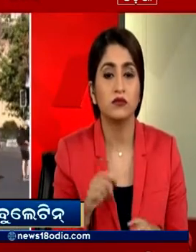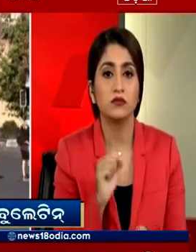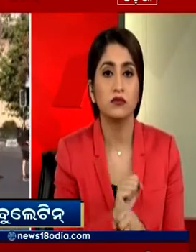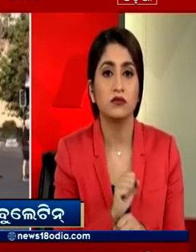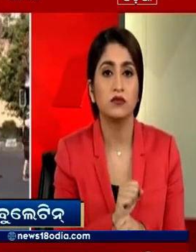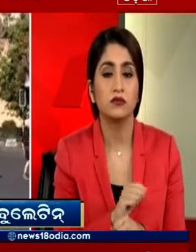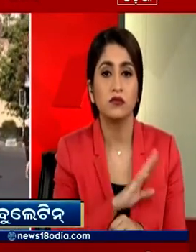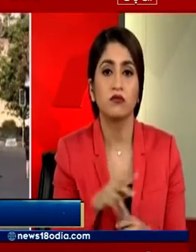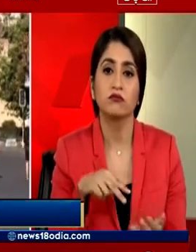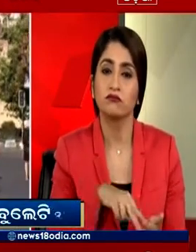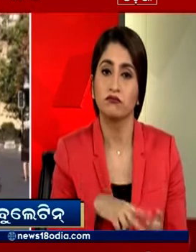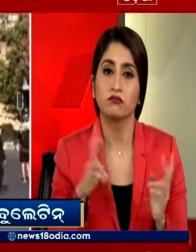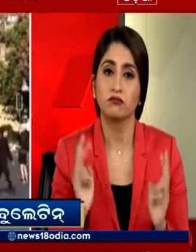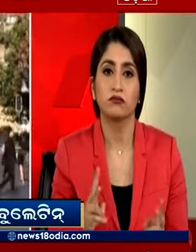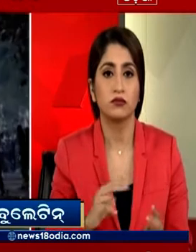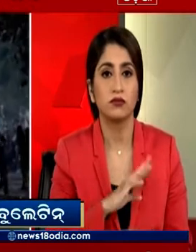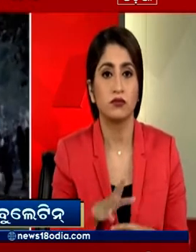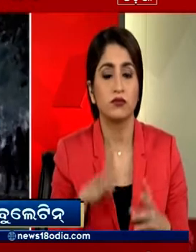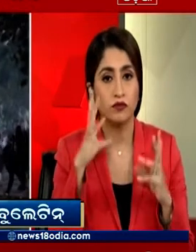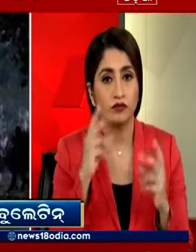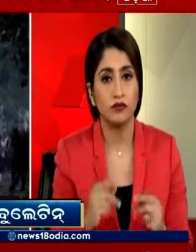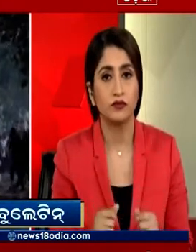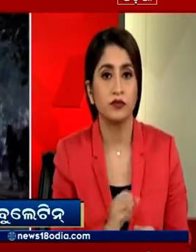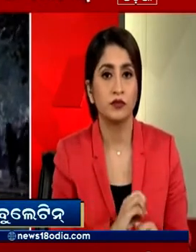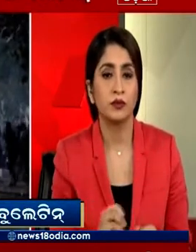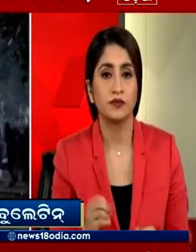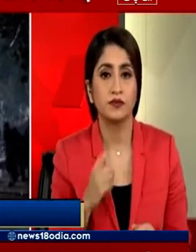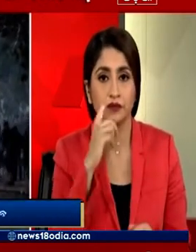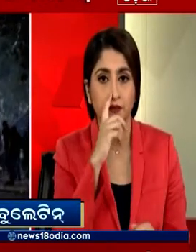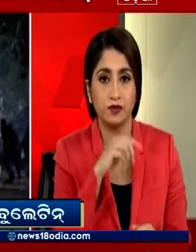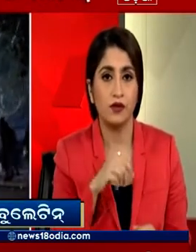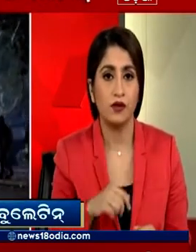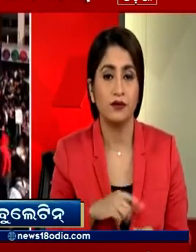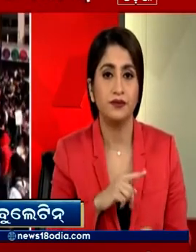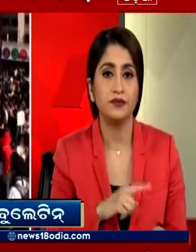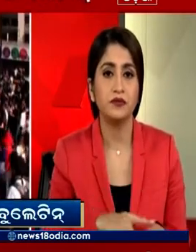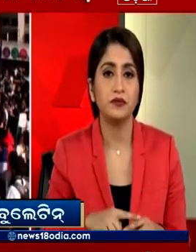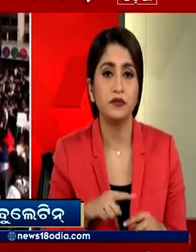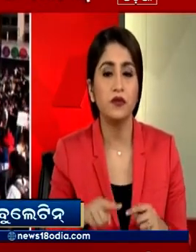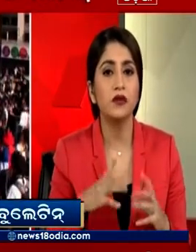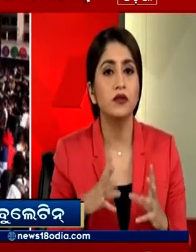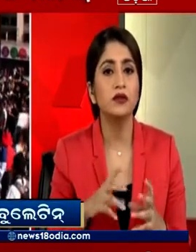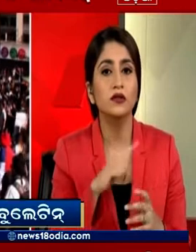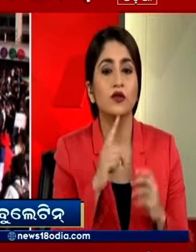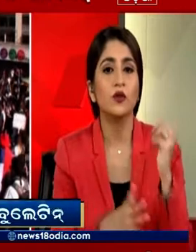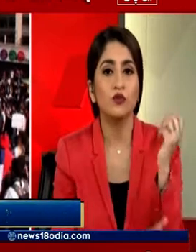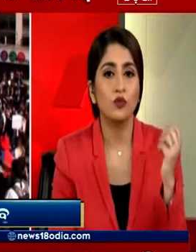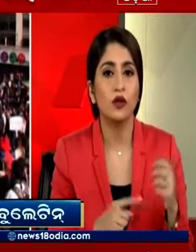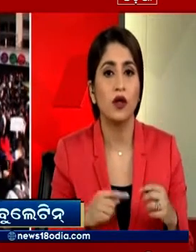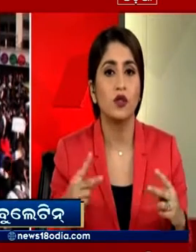सडकों पर डटे रहे वहां मेट्रो का किराया बढ़ने के बाद शुरू हुए प्रदश्वन में कुछ वक्त बाद गरीबों और अमीरों के बीच बढ़